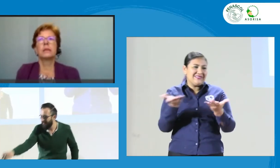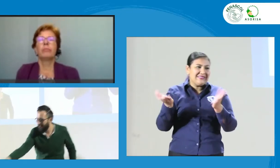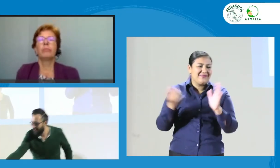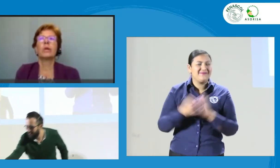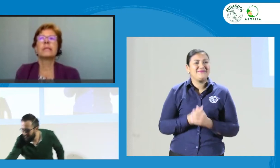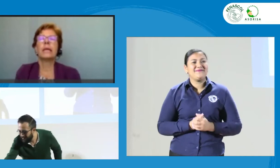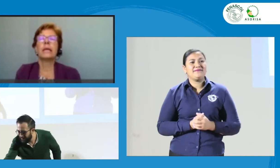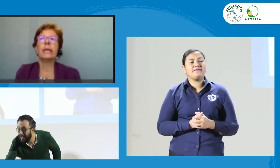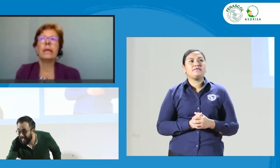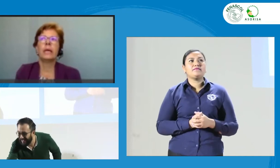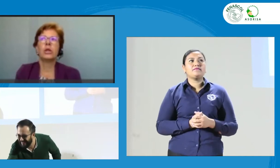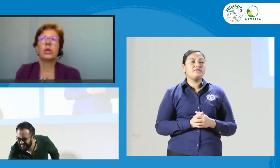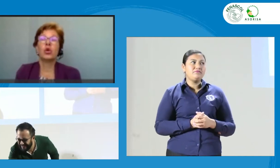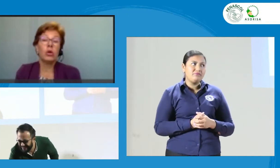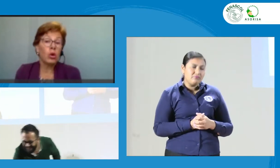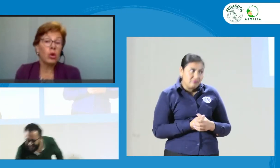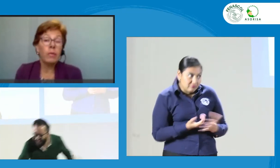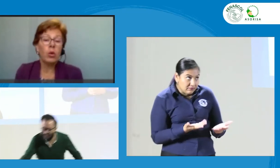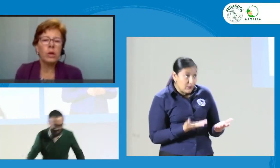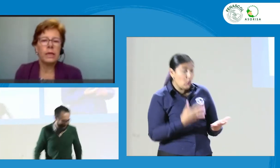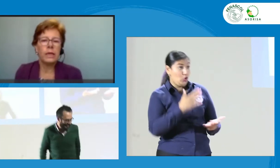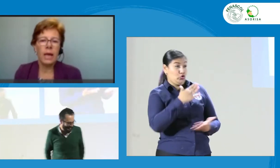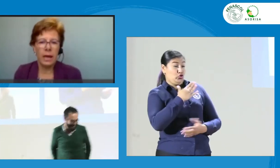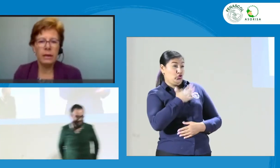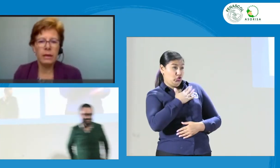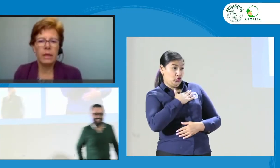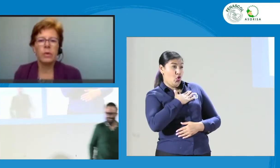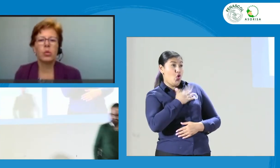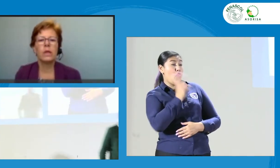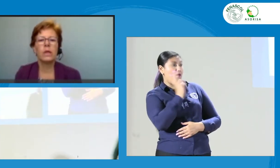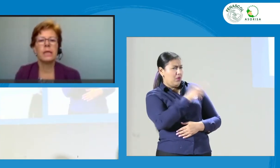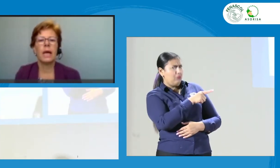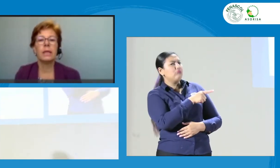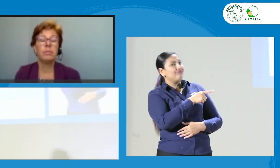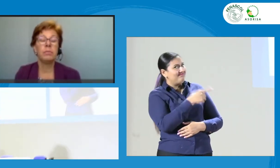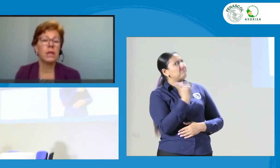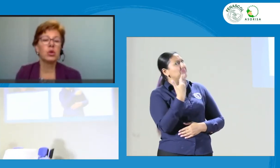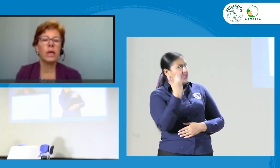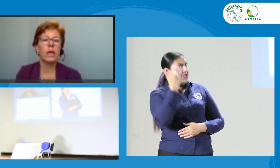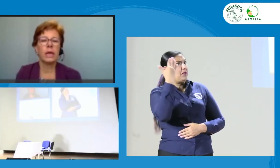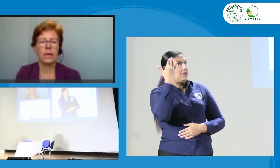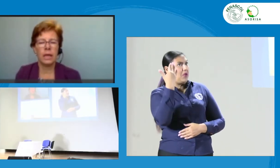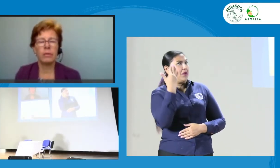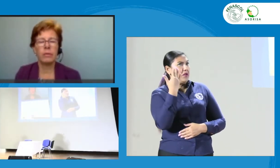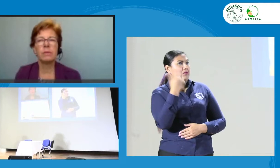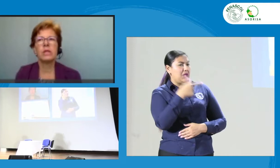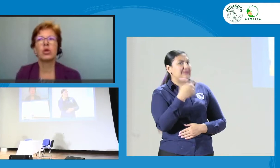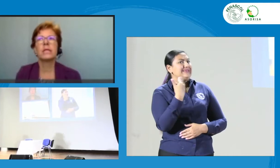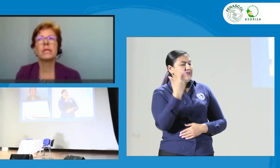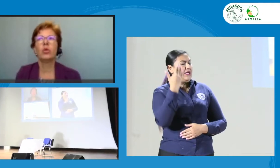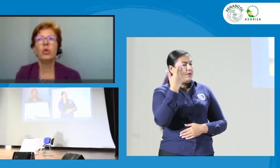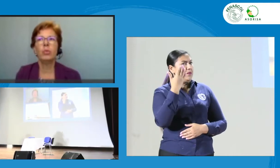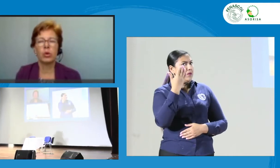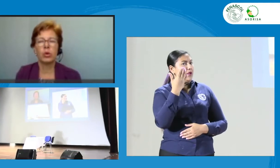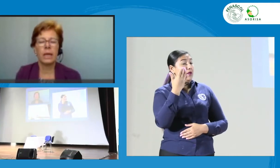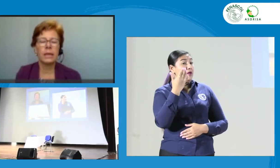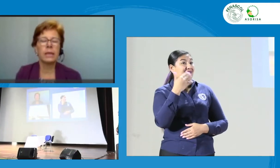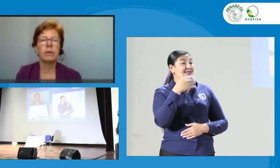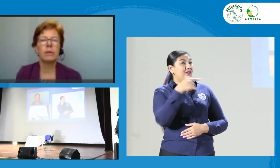Sí. Pues, yo le veo utilidad, le veo utilidad y pienso que hablas, mencionas algo muy importante en